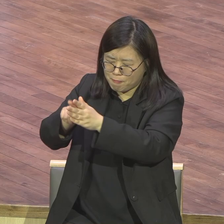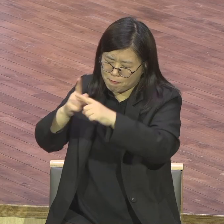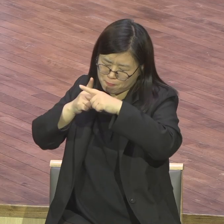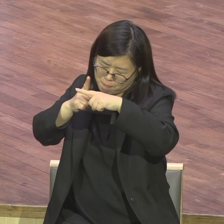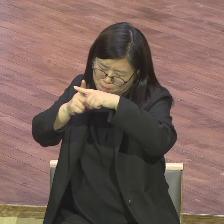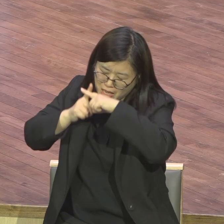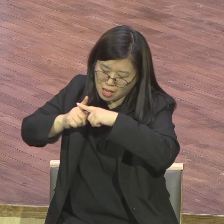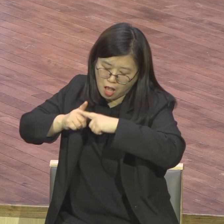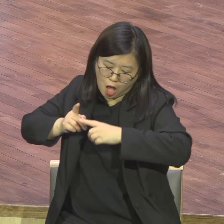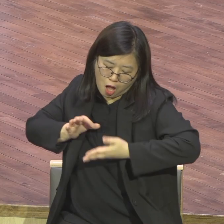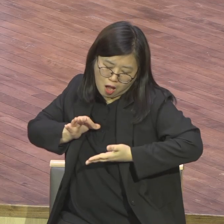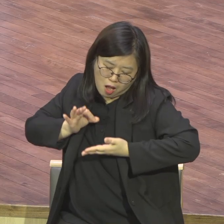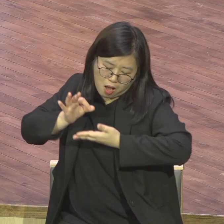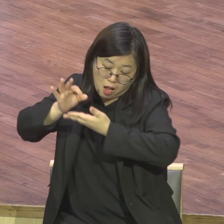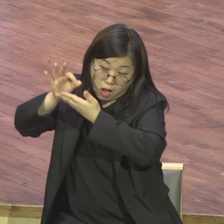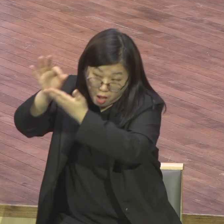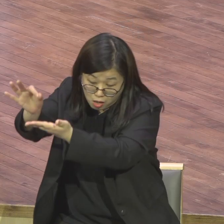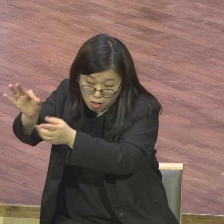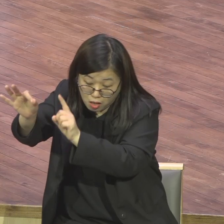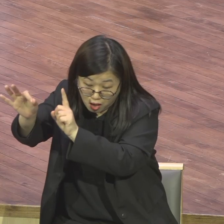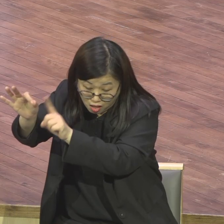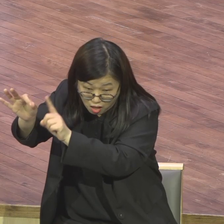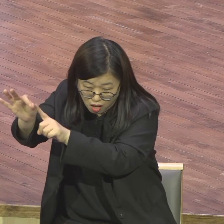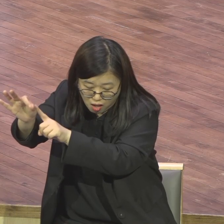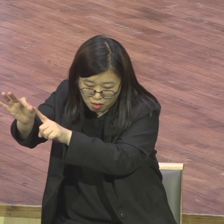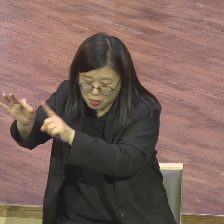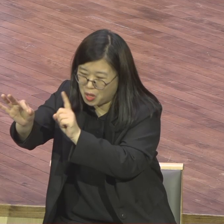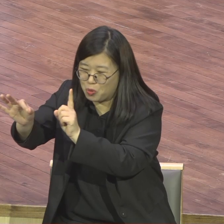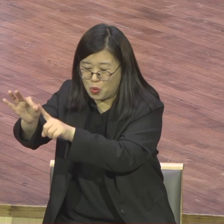하나님 그 여러분의 생업 여러분 생업 세밀한 생업에